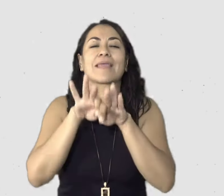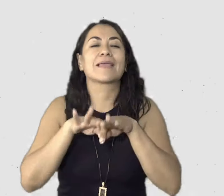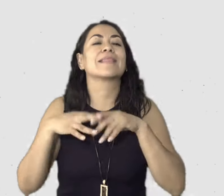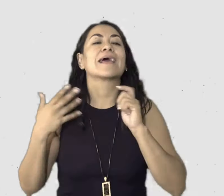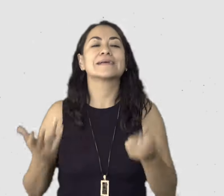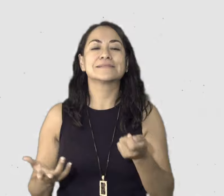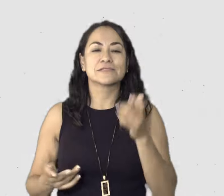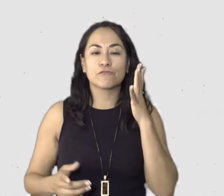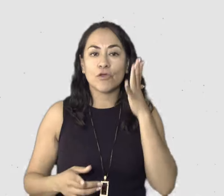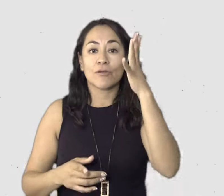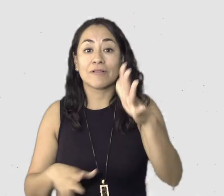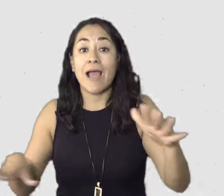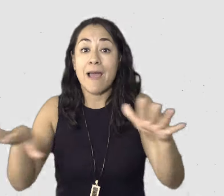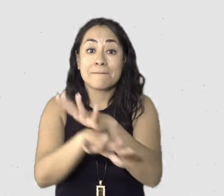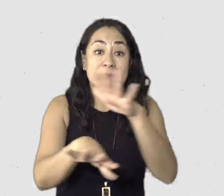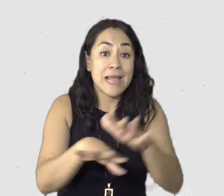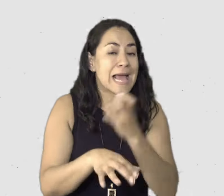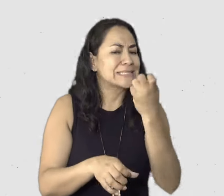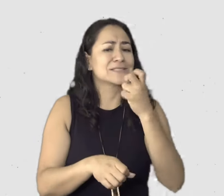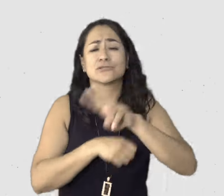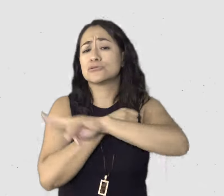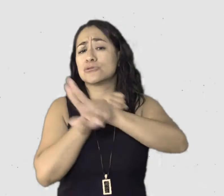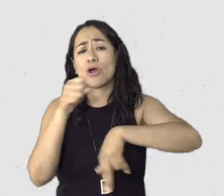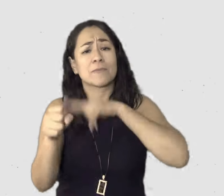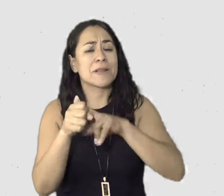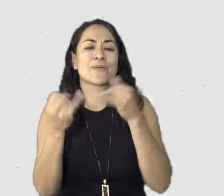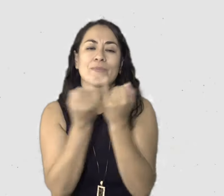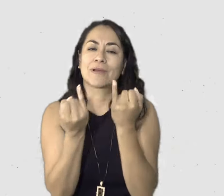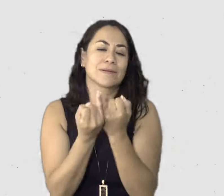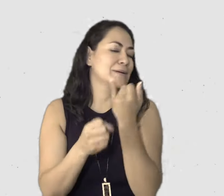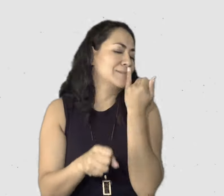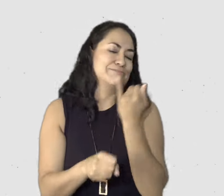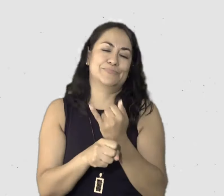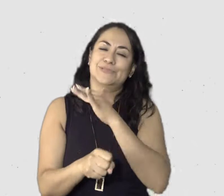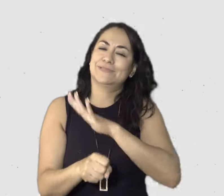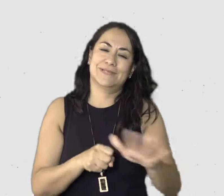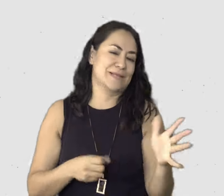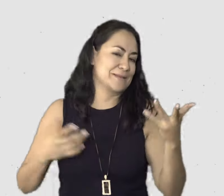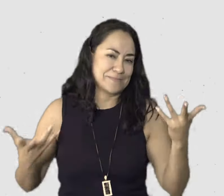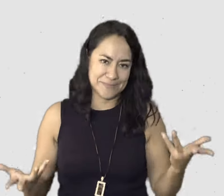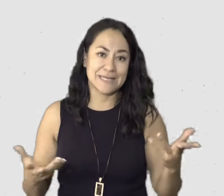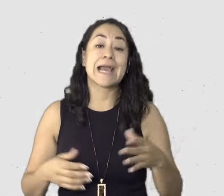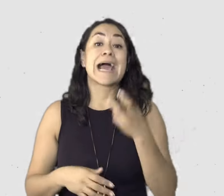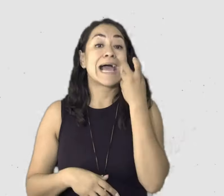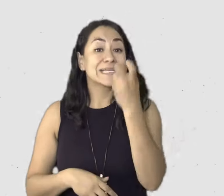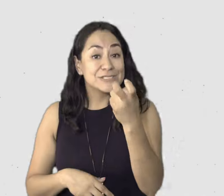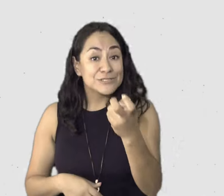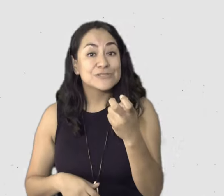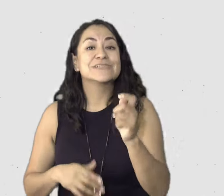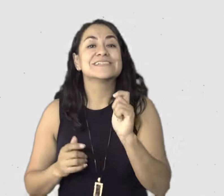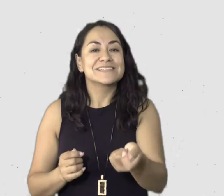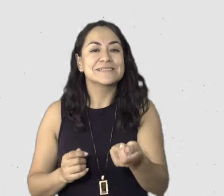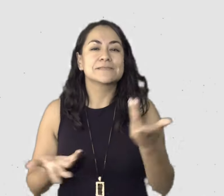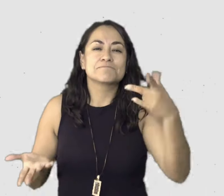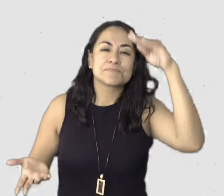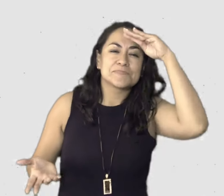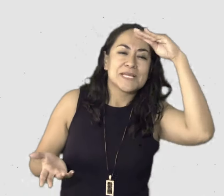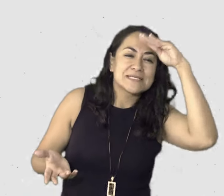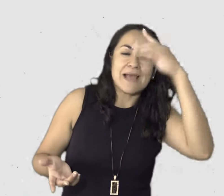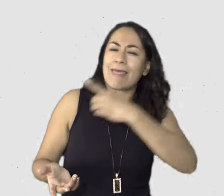que siempre fuera igual, vamos cambiando, pero el poner nuestra parte, decir, yo estoy poniendo aquí, esa es una de las cosas que para mí también ha sido maravilloso de